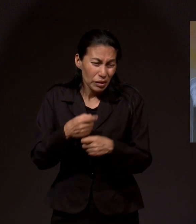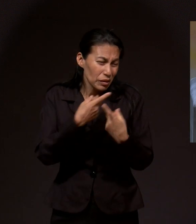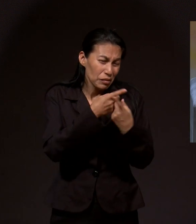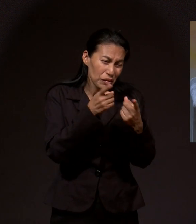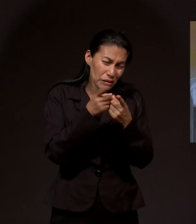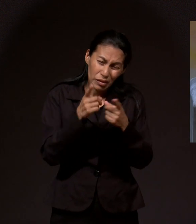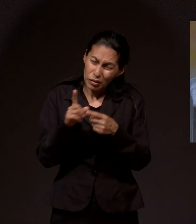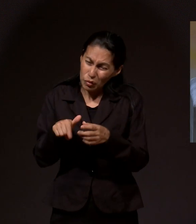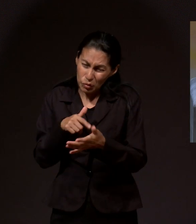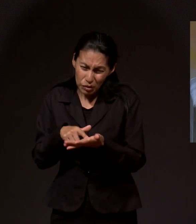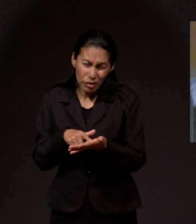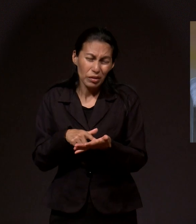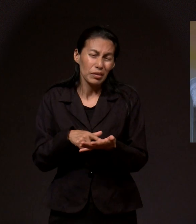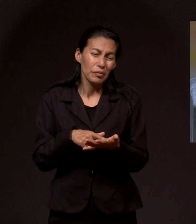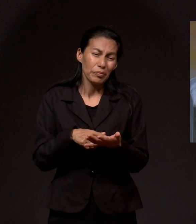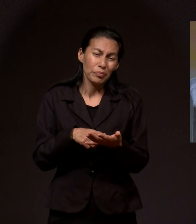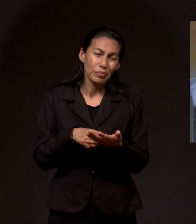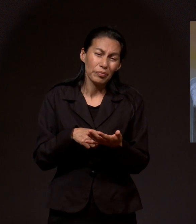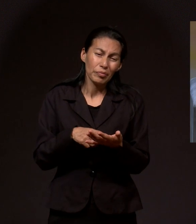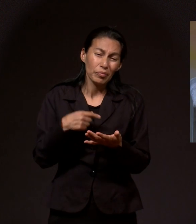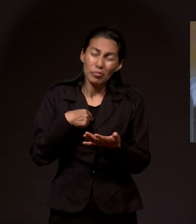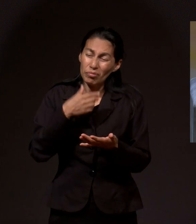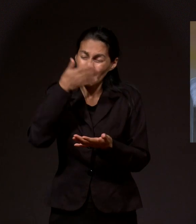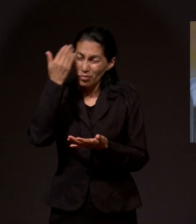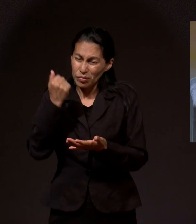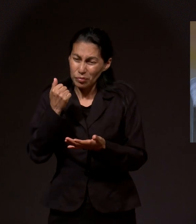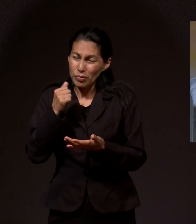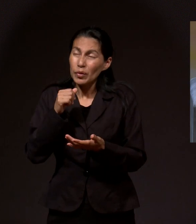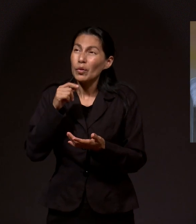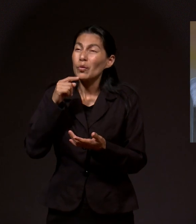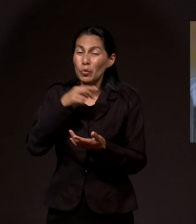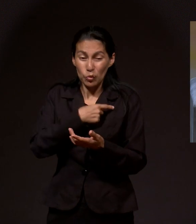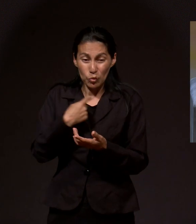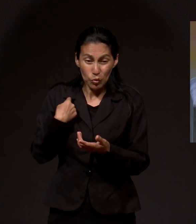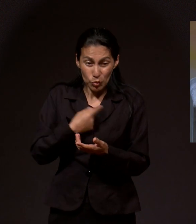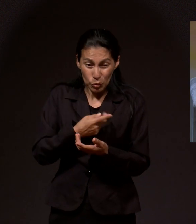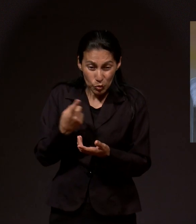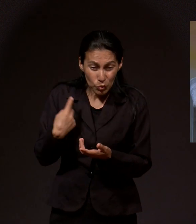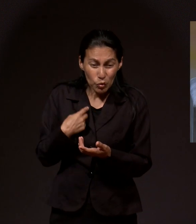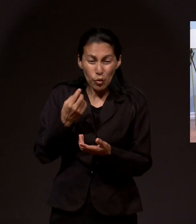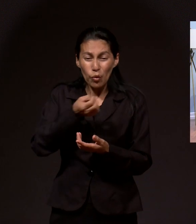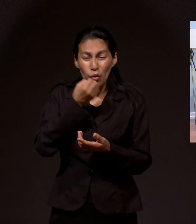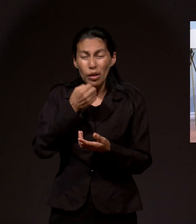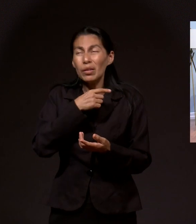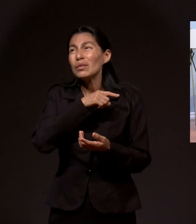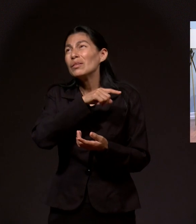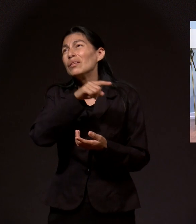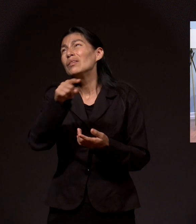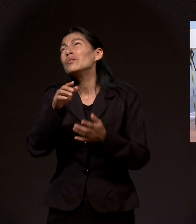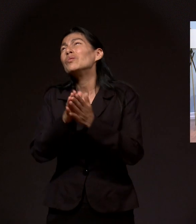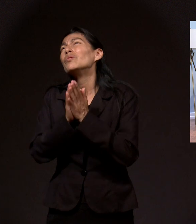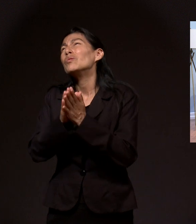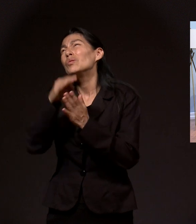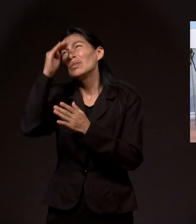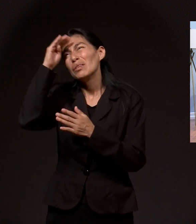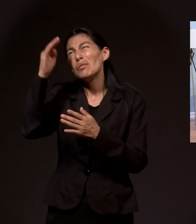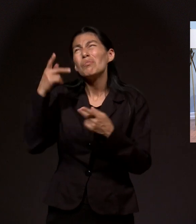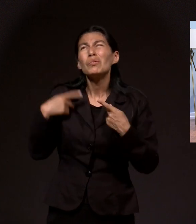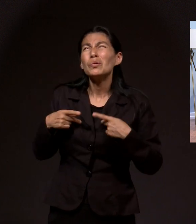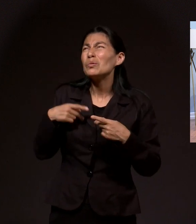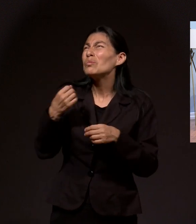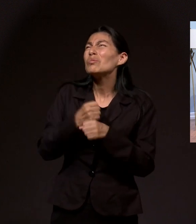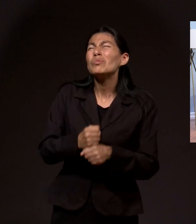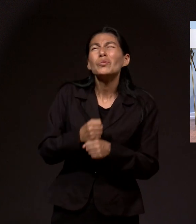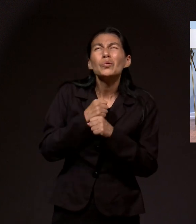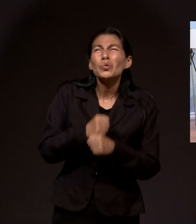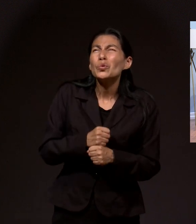sufriendo en este momento, quizás como muchas veces hemos sufrido, Dios las consuele. Dios las llene de